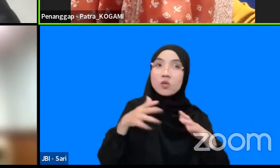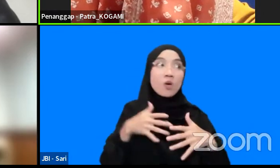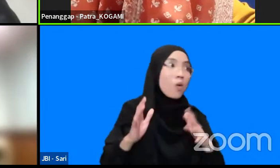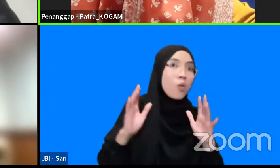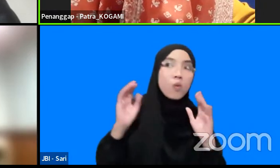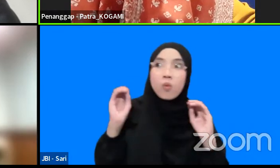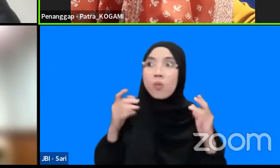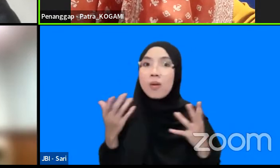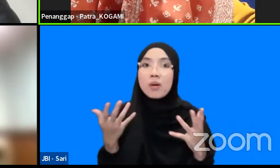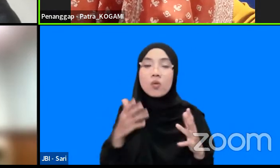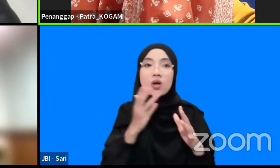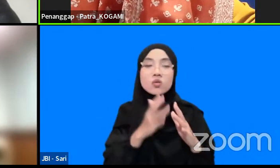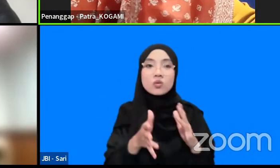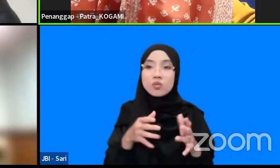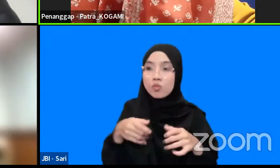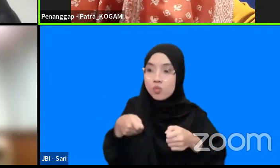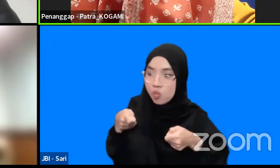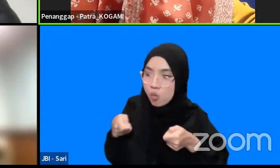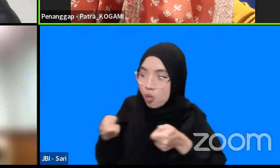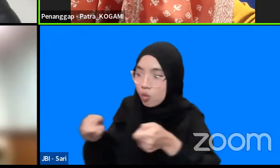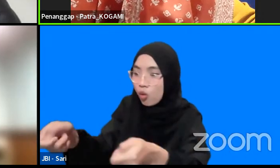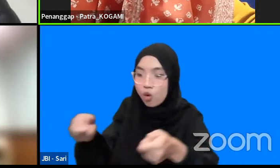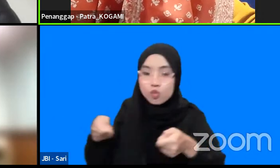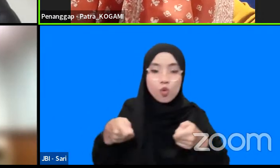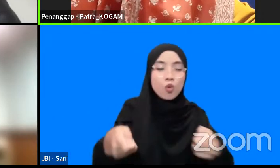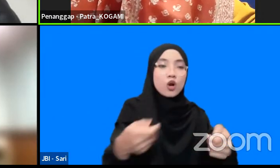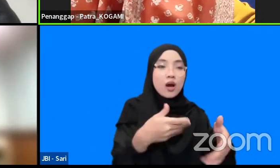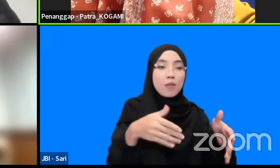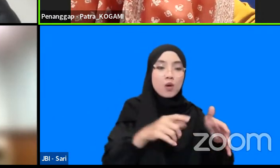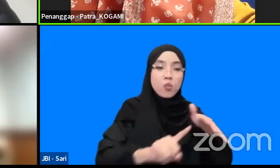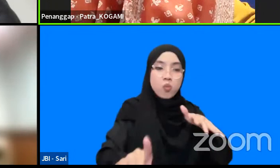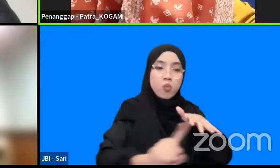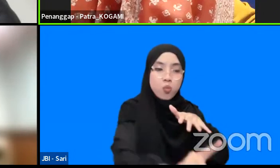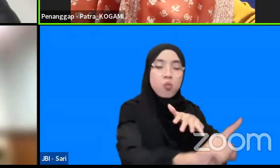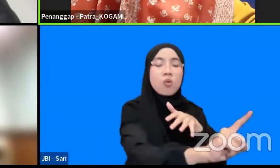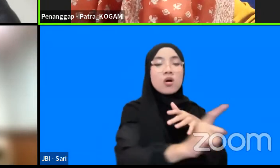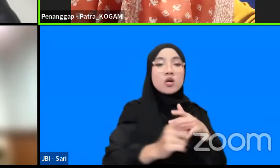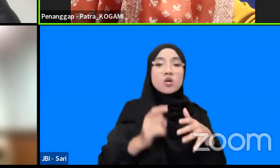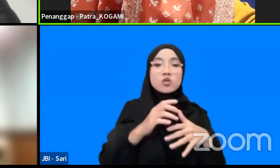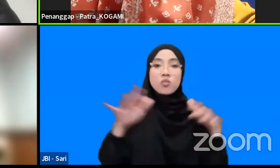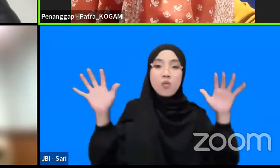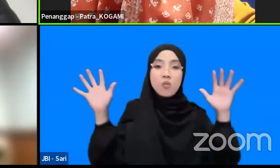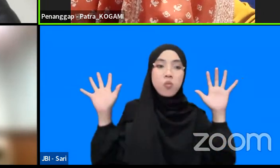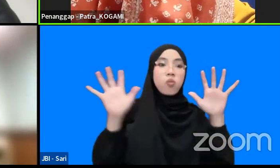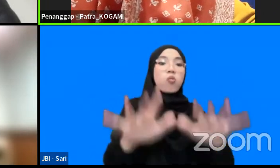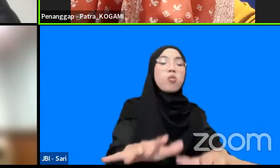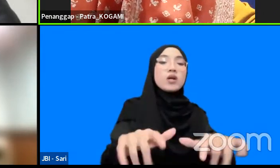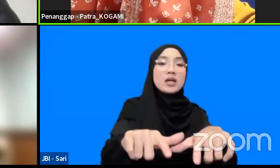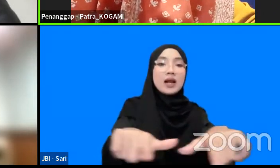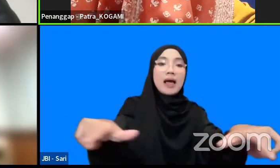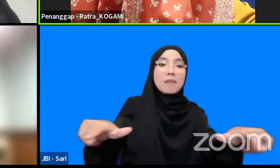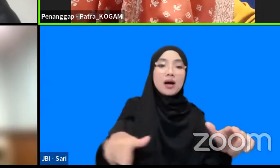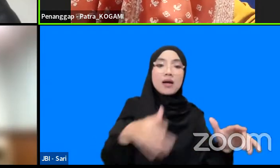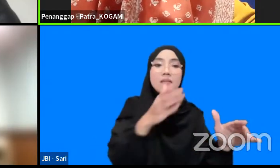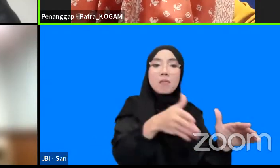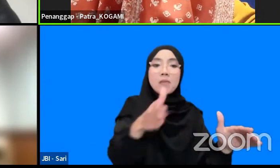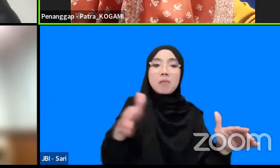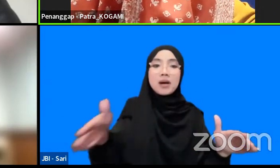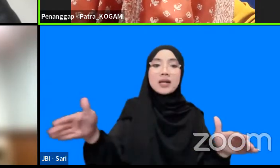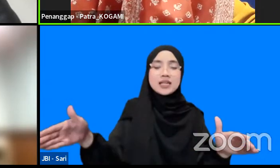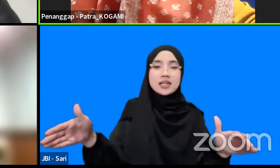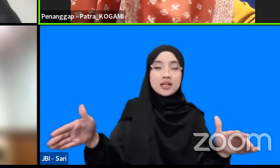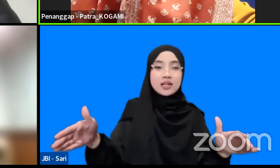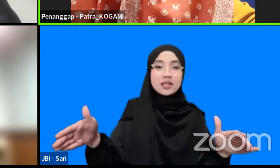kabut semua pasien minta didorong keluar dari kamarnya masing-masing dan bertumpuklah di lapangan parkir RSUP malam itu